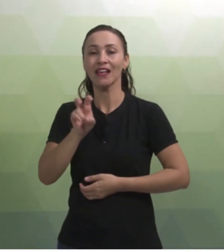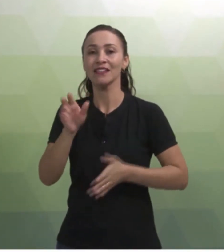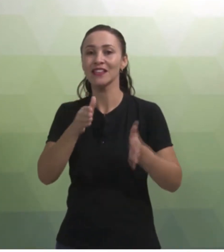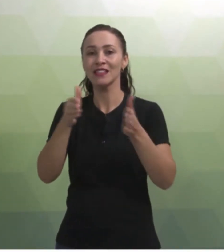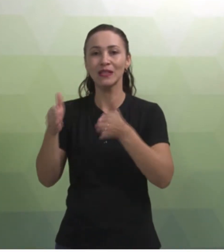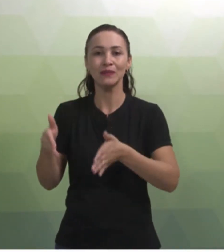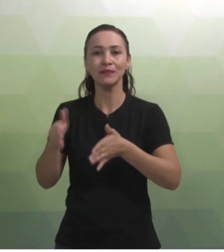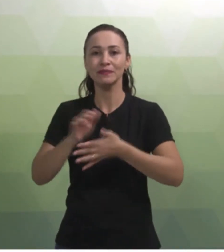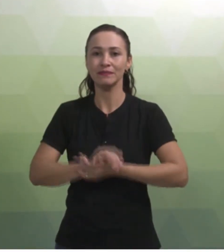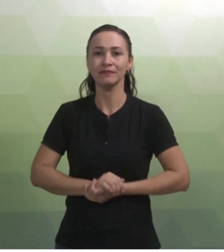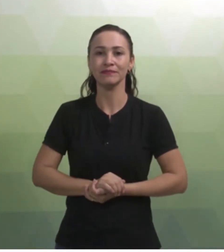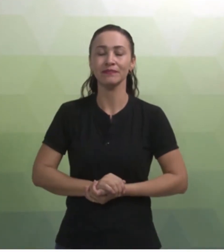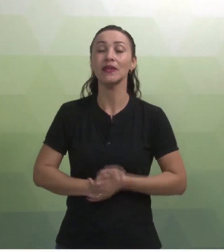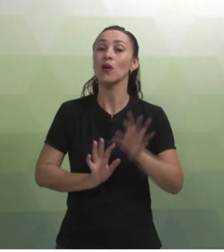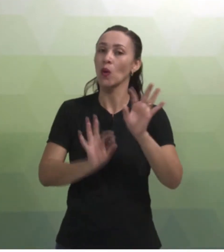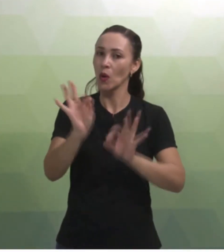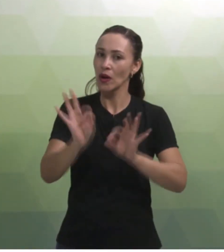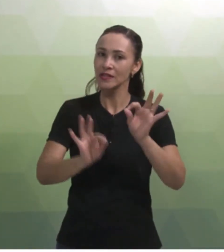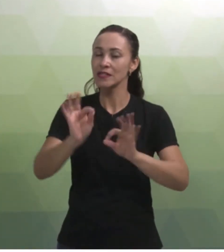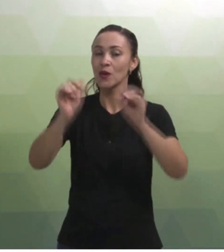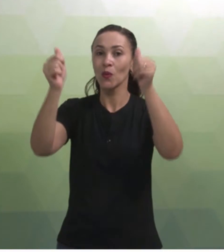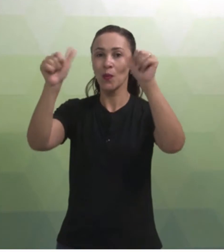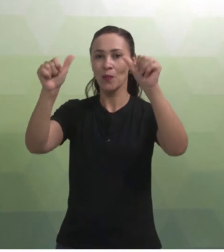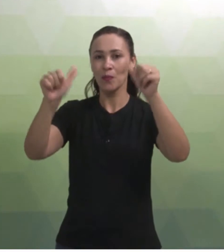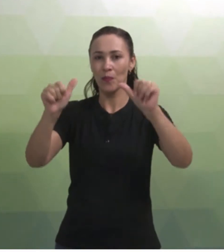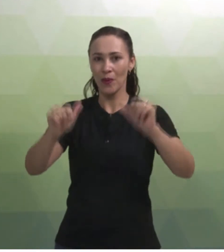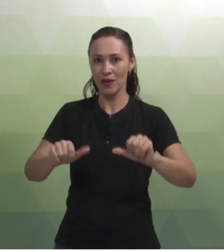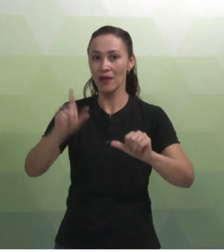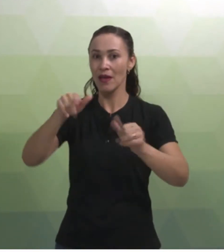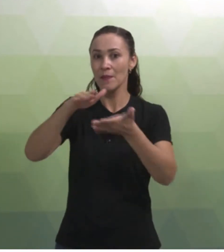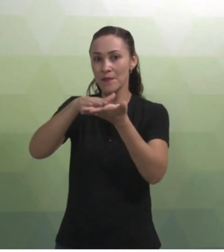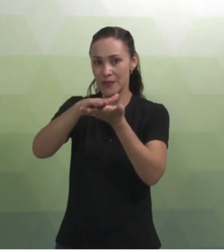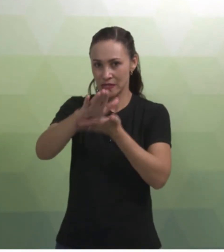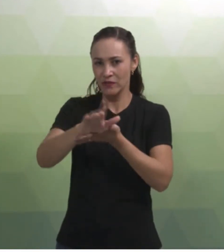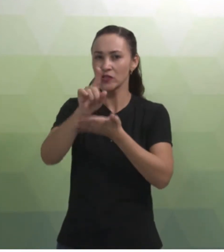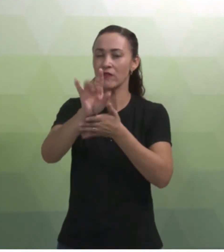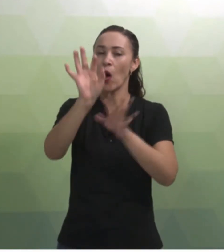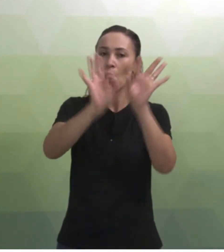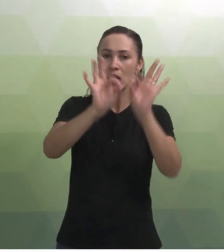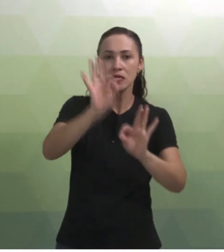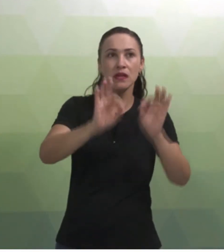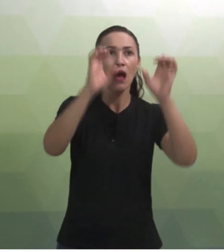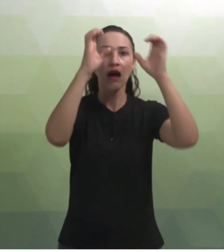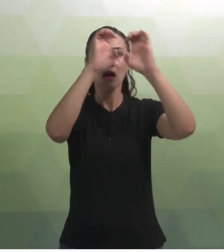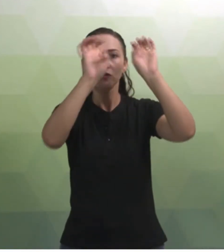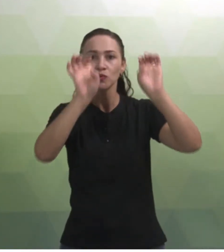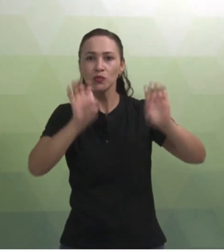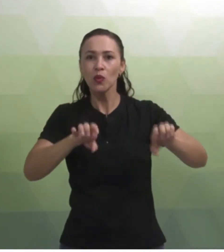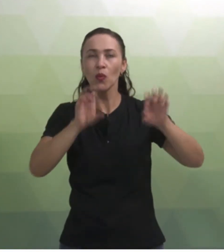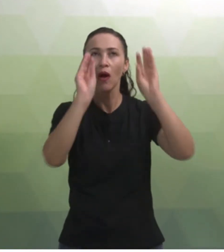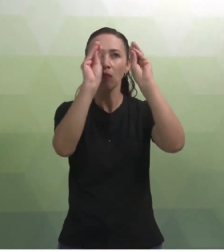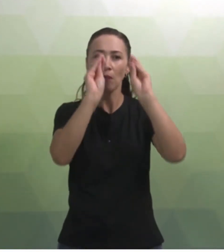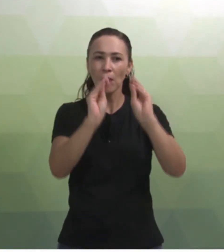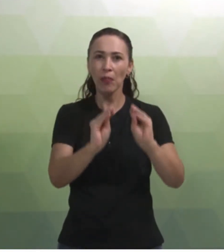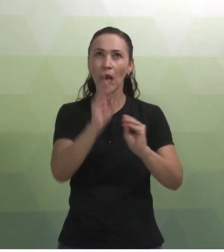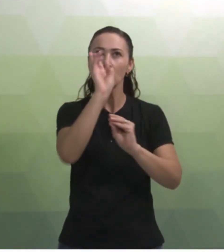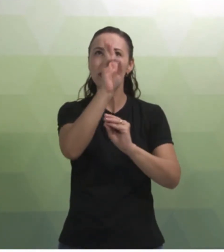teremos a confecção do banner, que é a impressão. Vocês vão estruturar o banner com os resultados obtidos